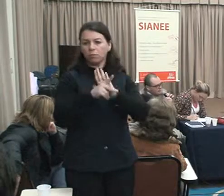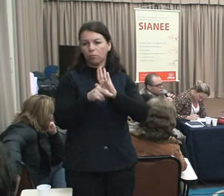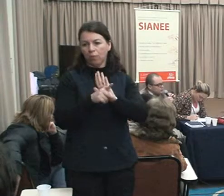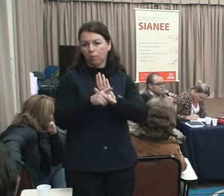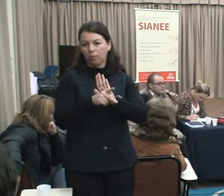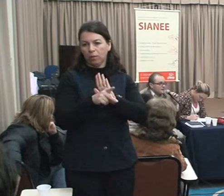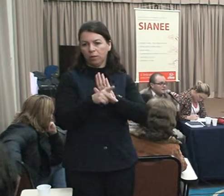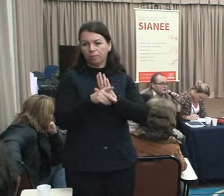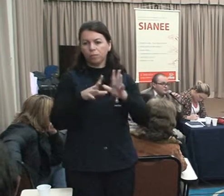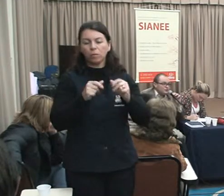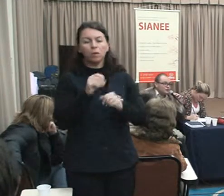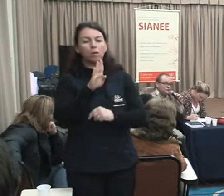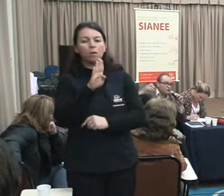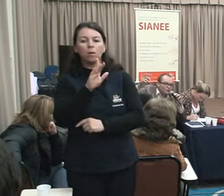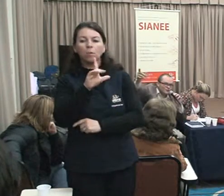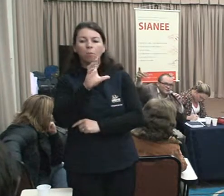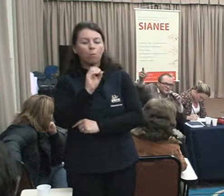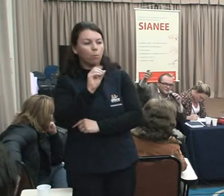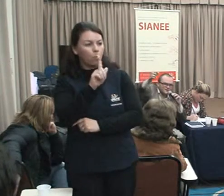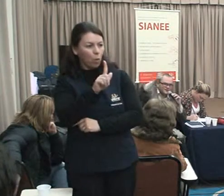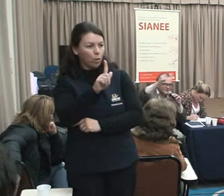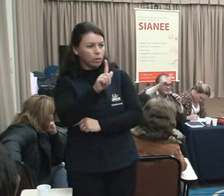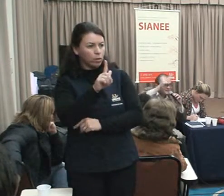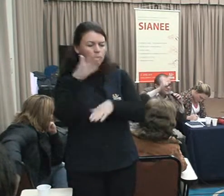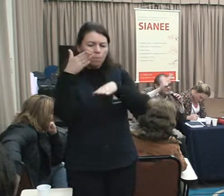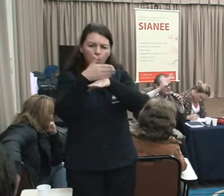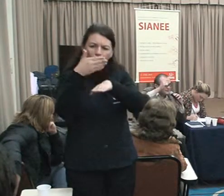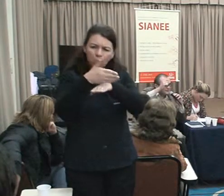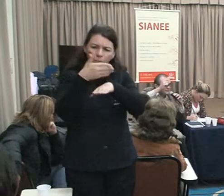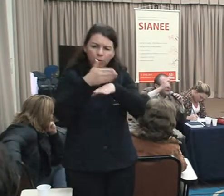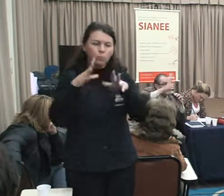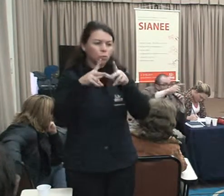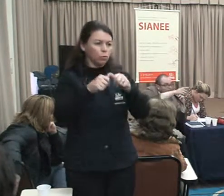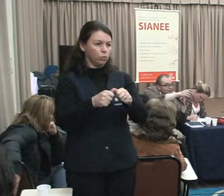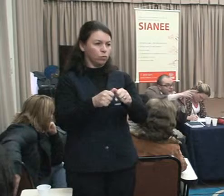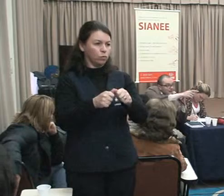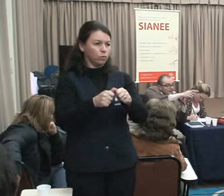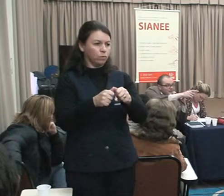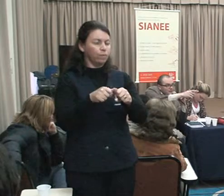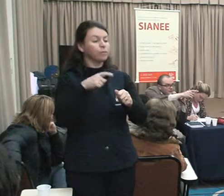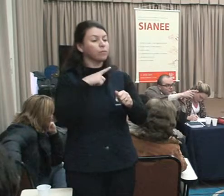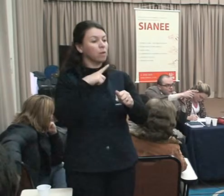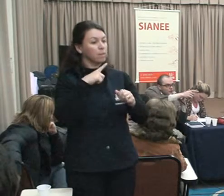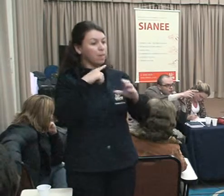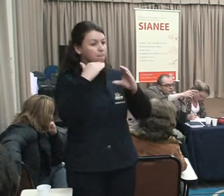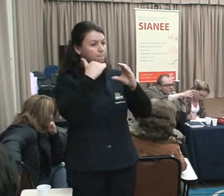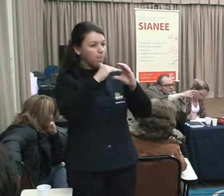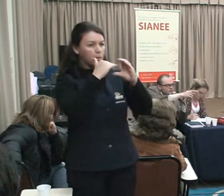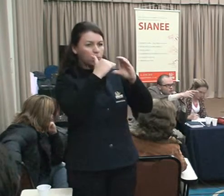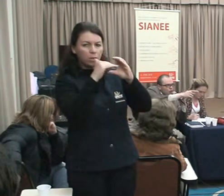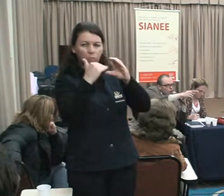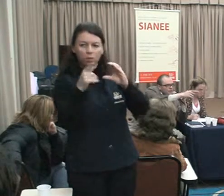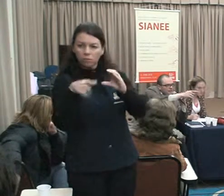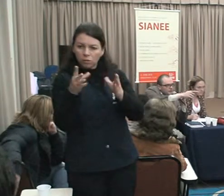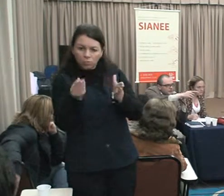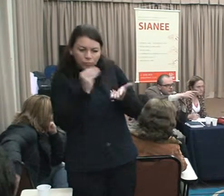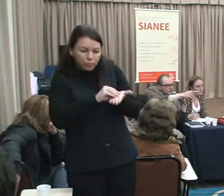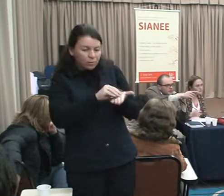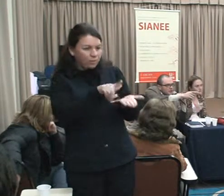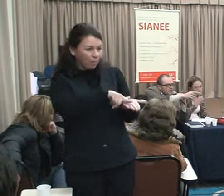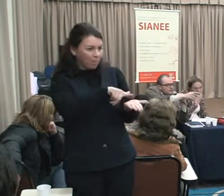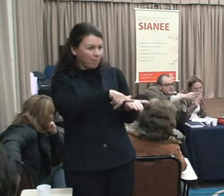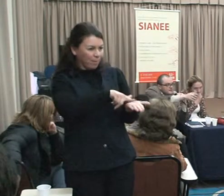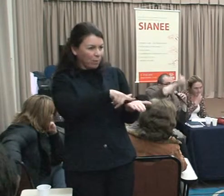captaremos os e-mails de todos vocês. Vai ter reunião da comissão da OAB.